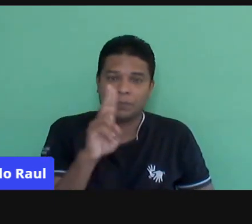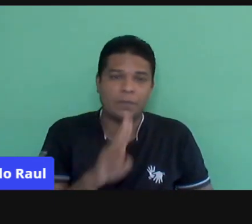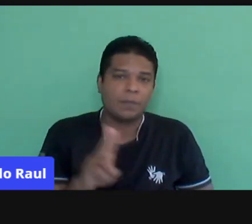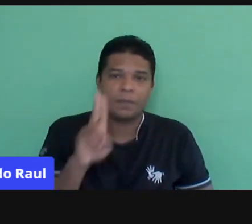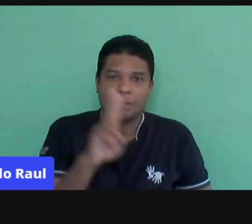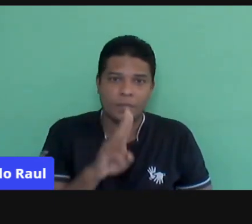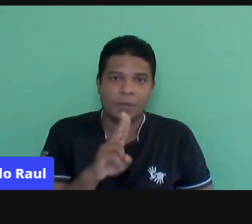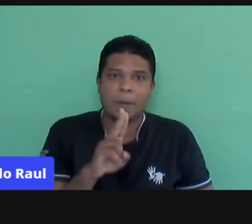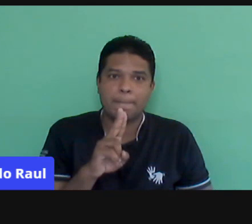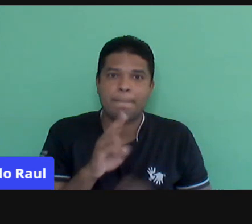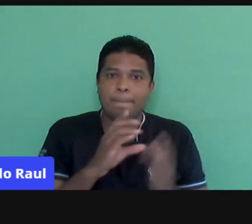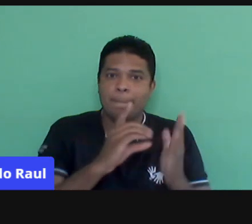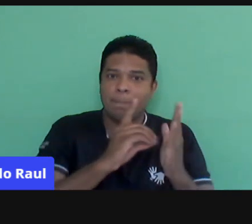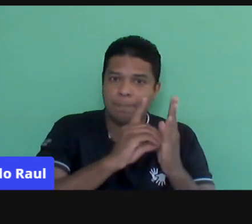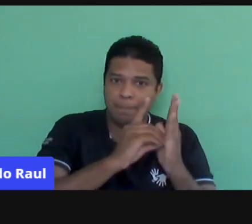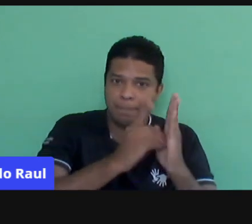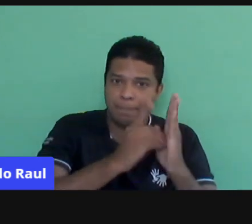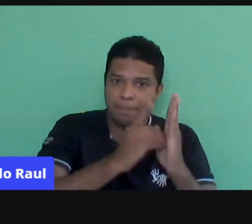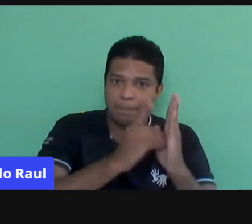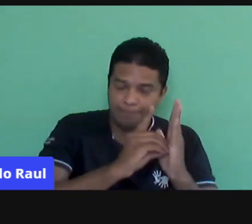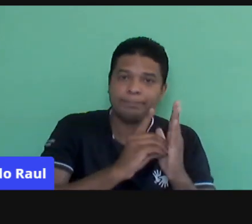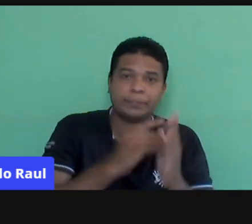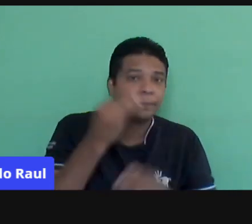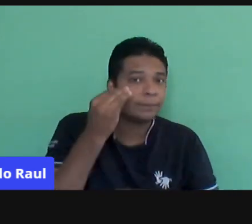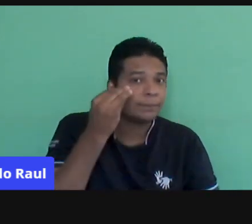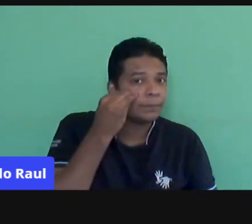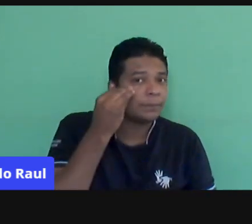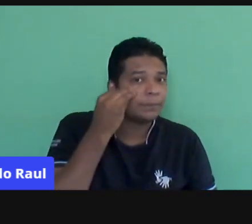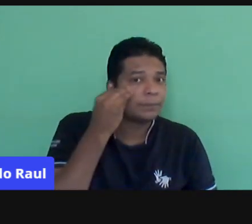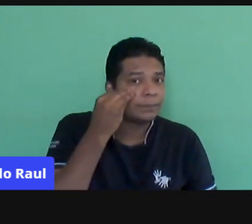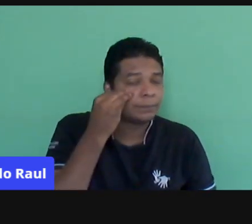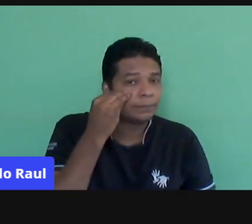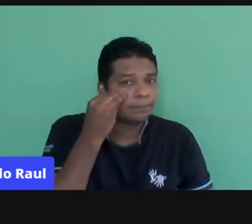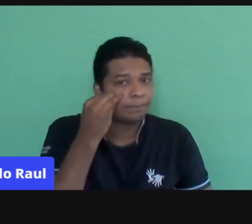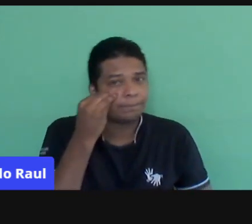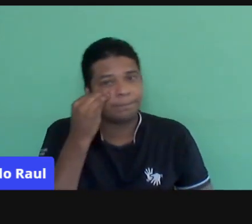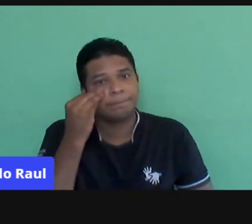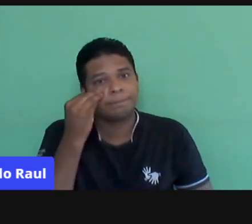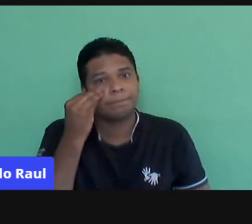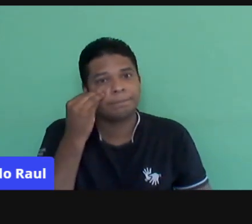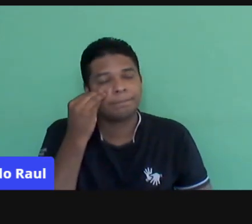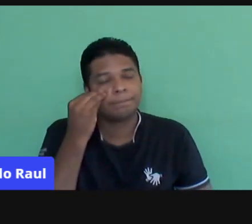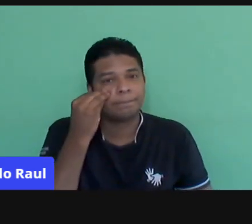recurso digital que eu vou tentar, né? Eu vou buscar